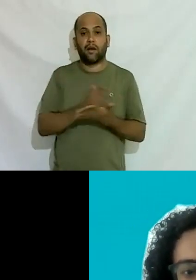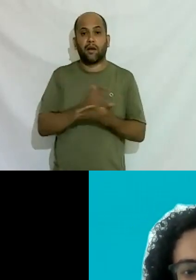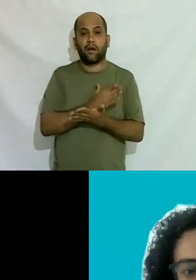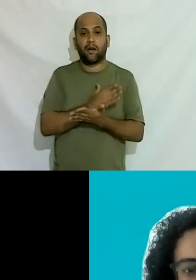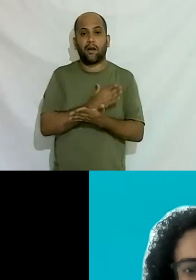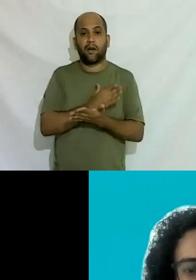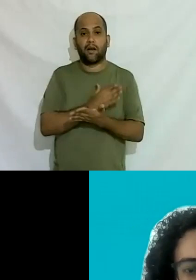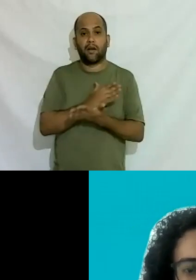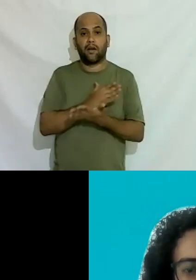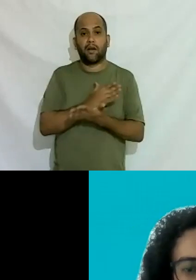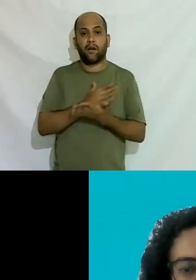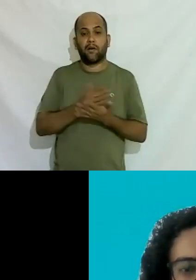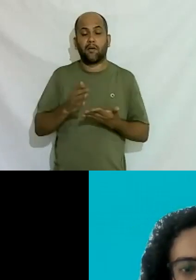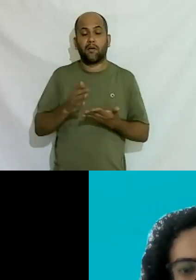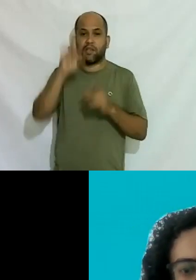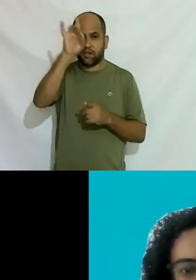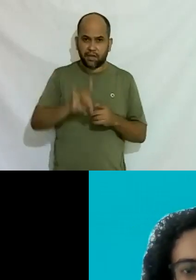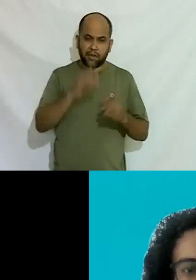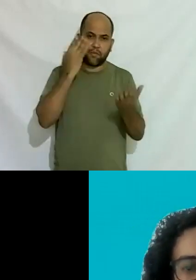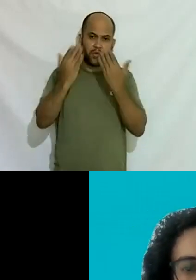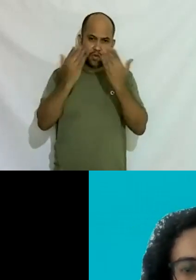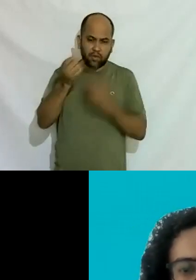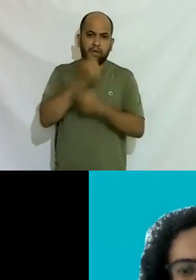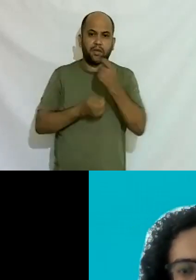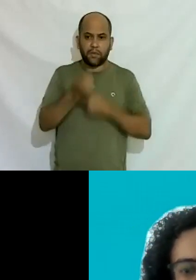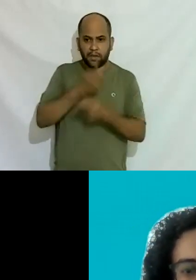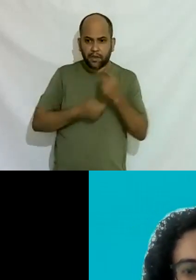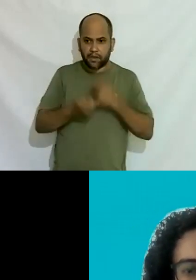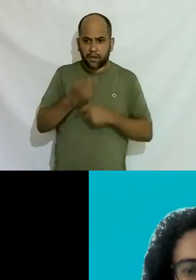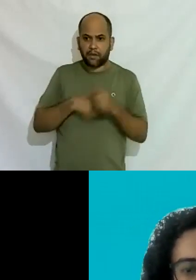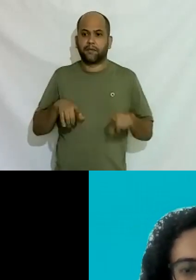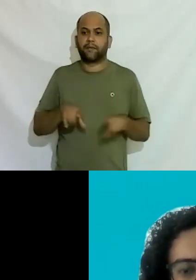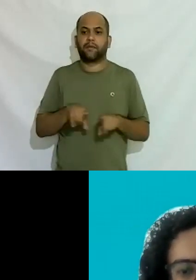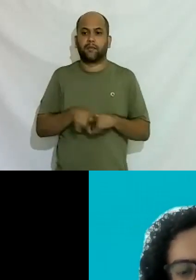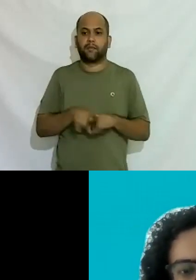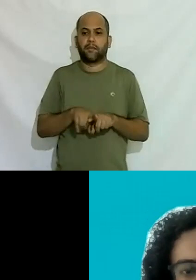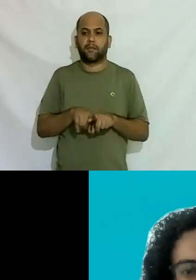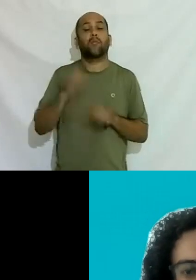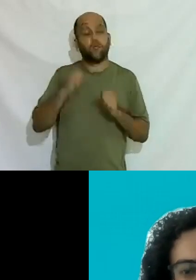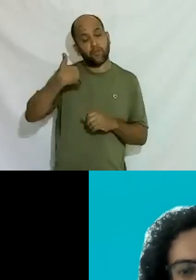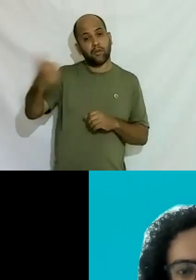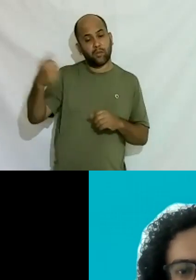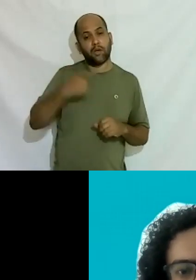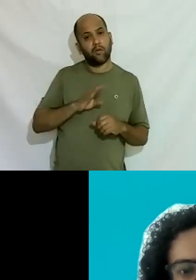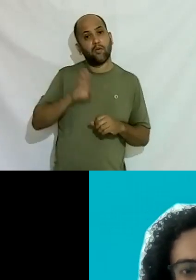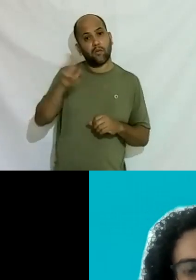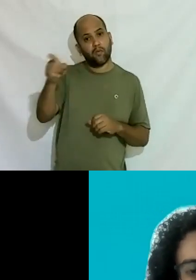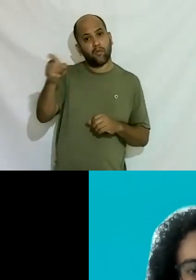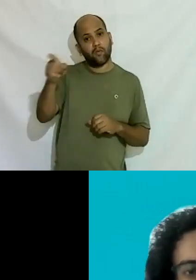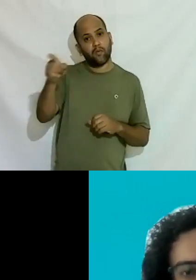específicas para direito para psicologia para administração eu faço isso também podem me chamar meu instagram é